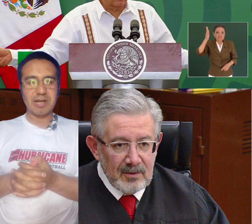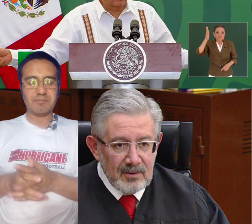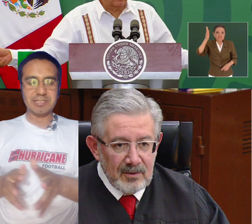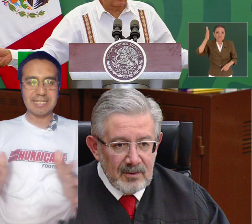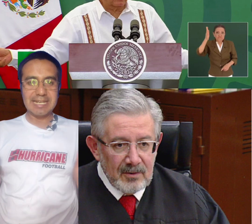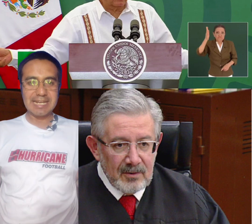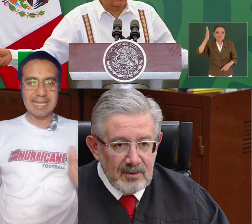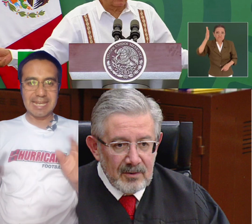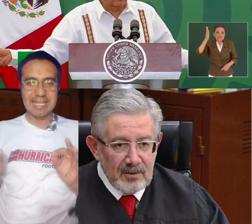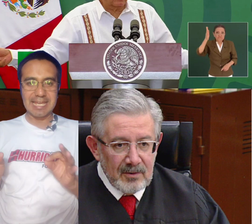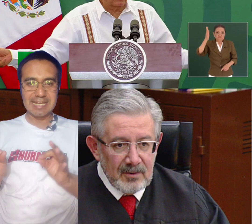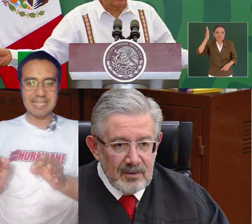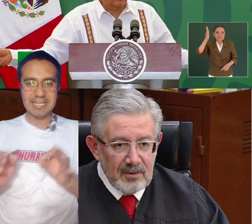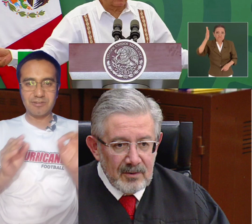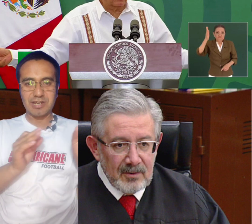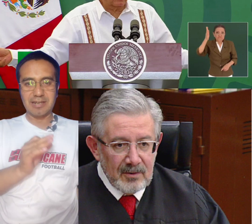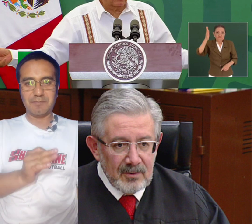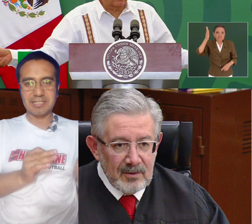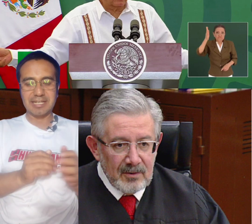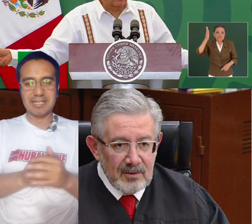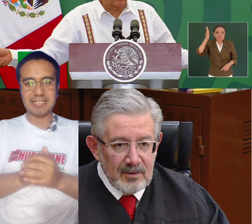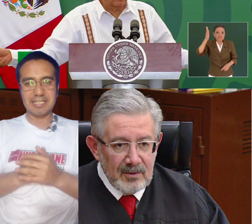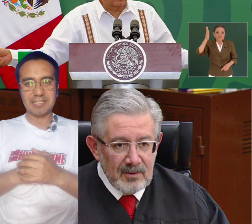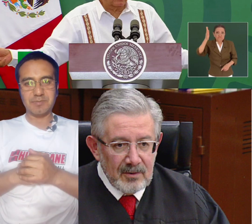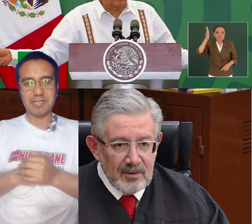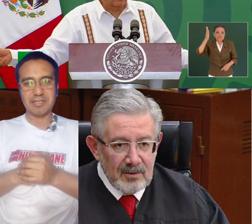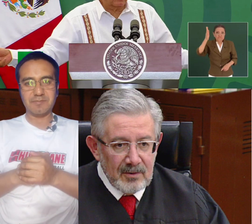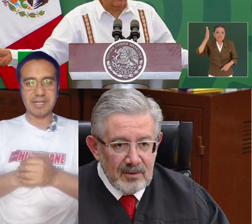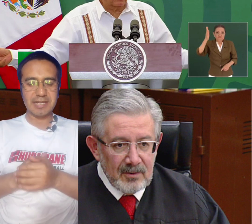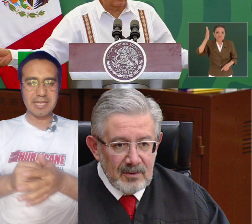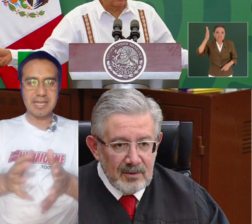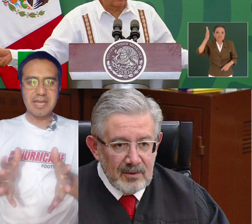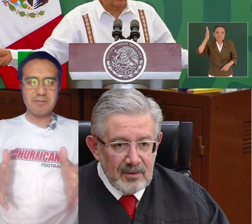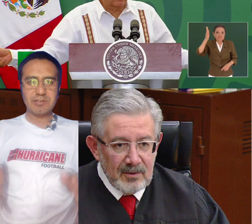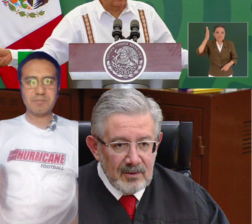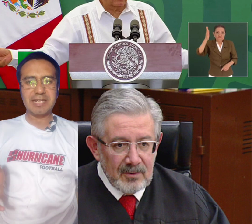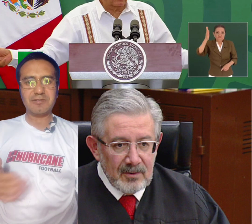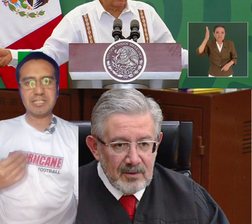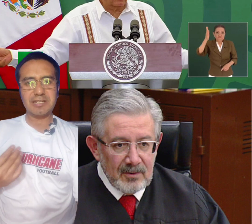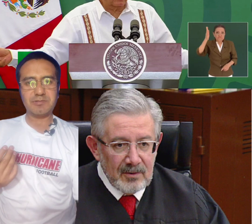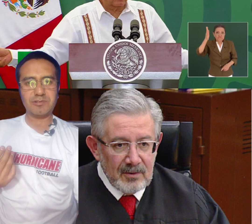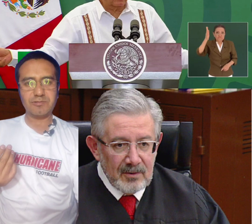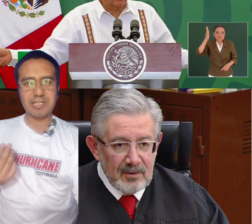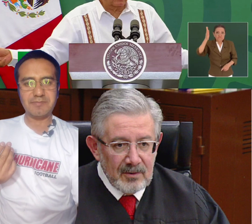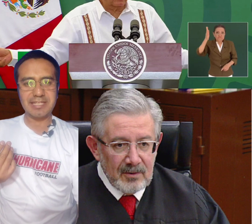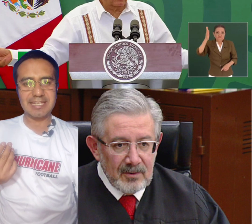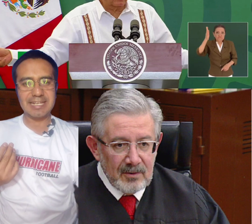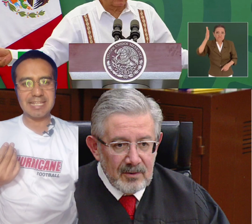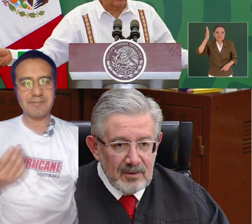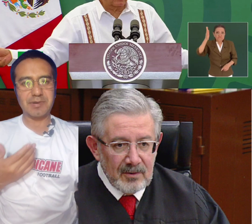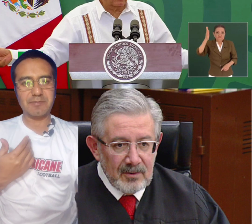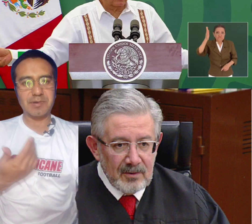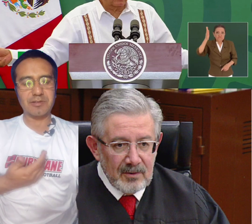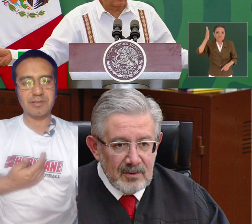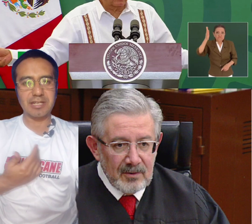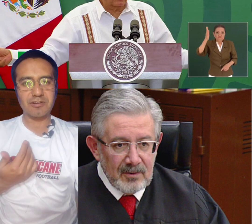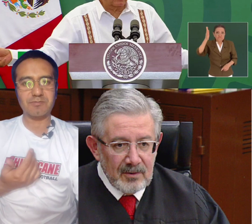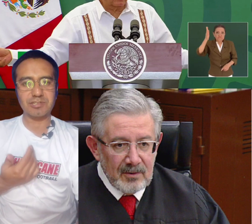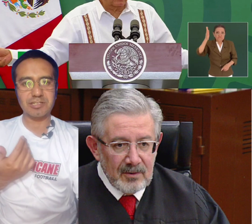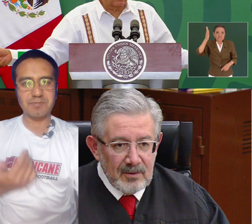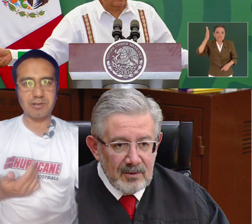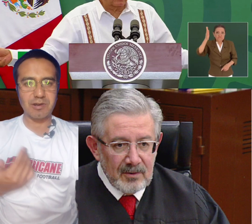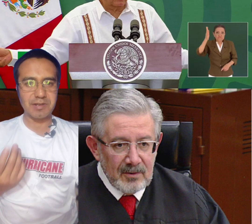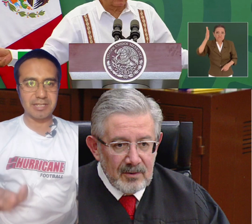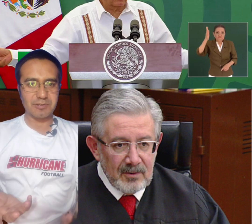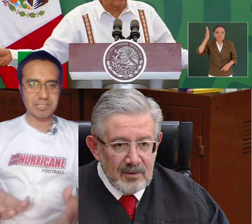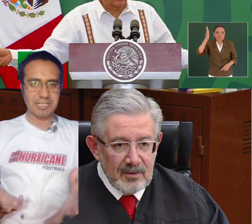en el cual pues él dijo que le pasaran este expediente ¿para qué? pues para no hacer absolutamente nada, para perdonar